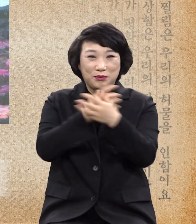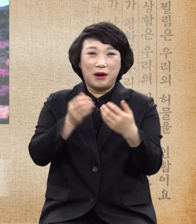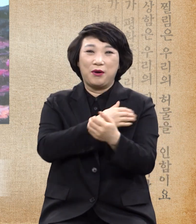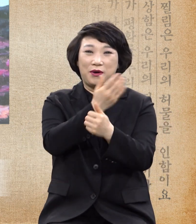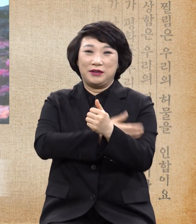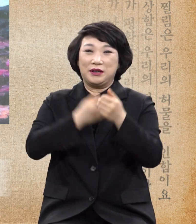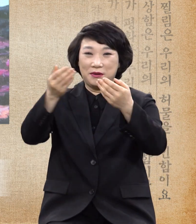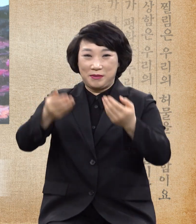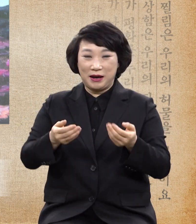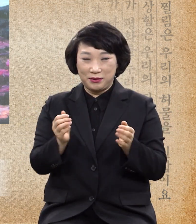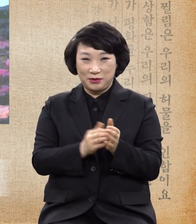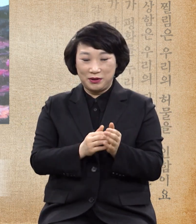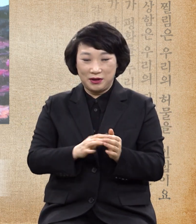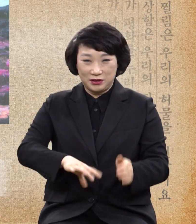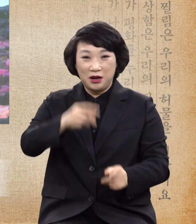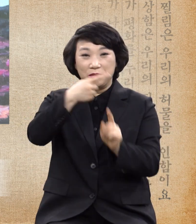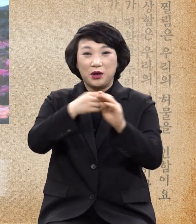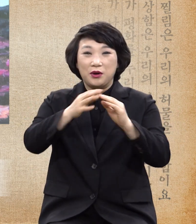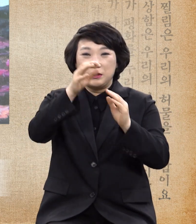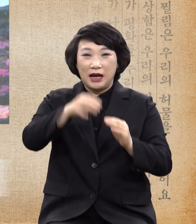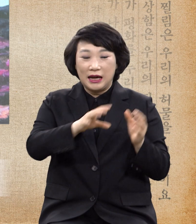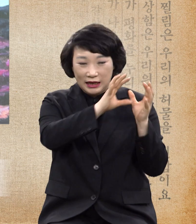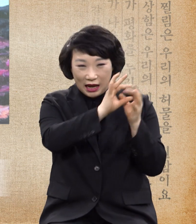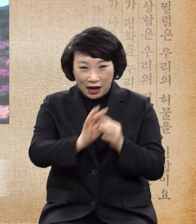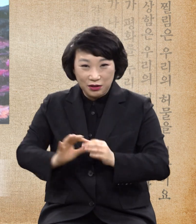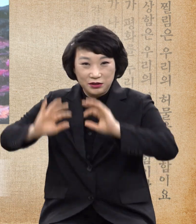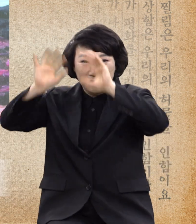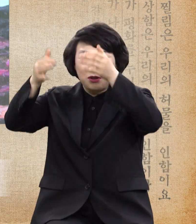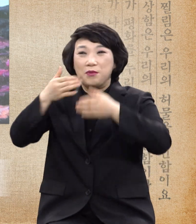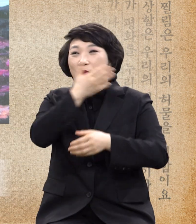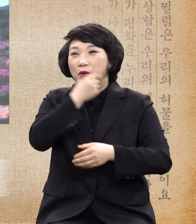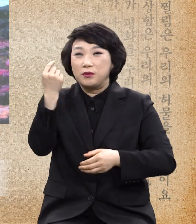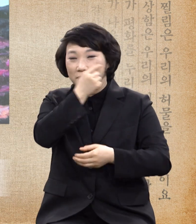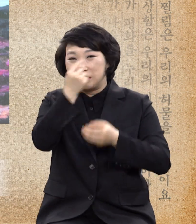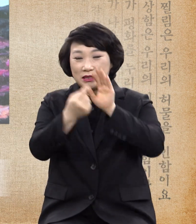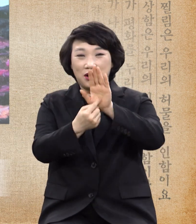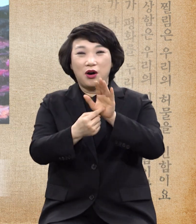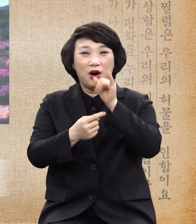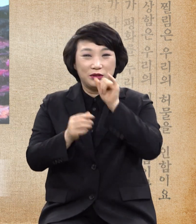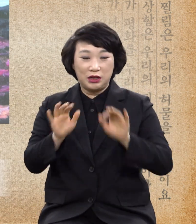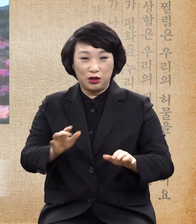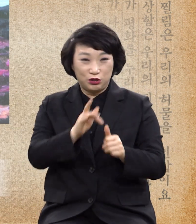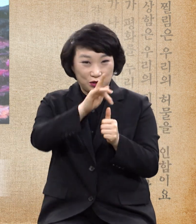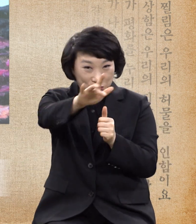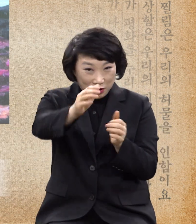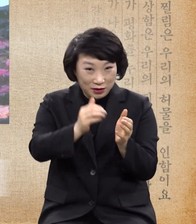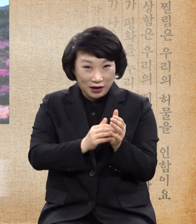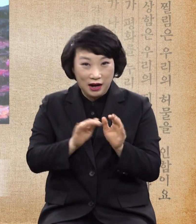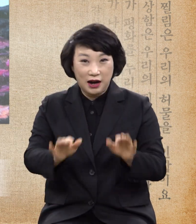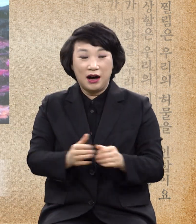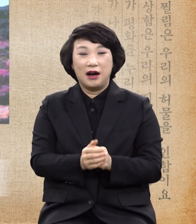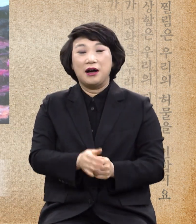초대교회에 무지한의 천국보금을 증거하고 귀신을 쫓아내며 질병을